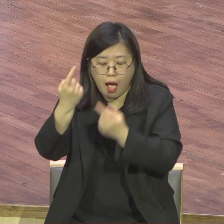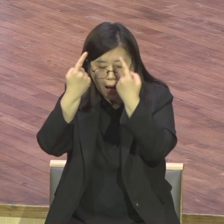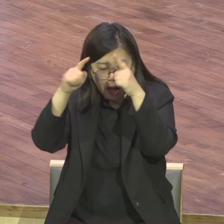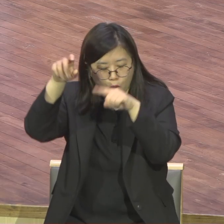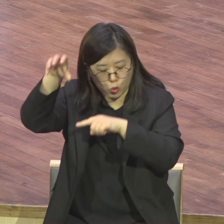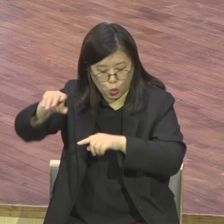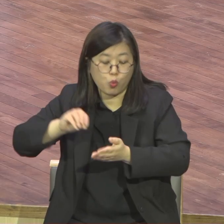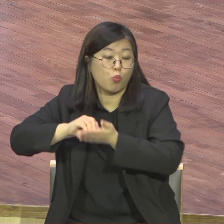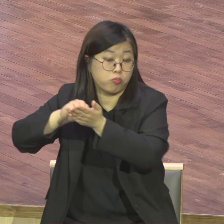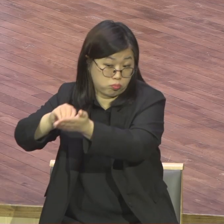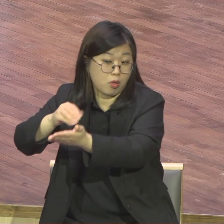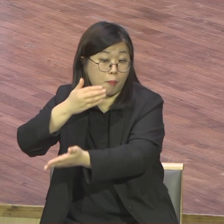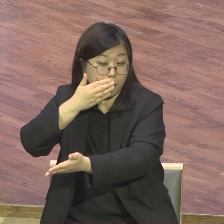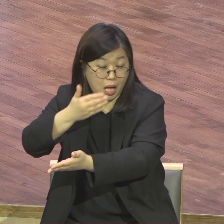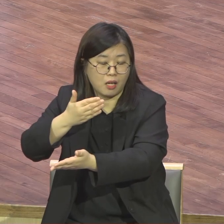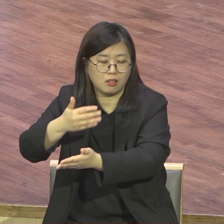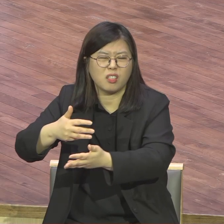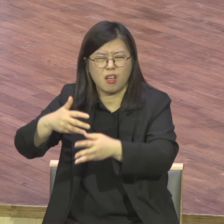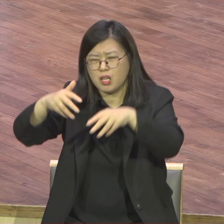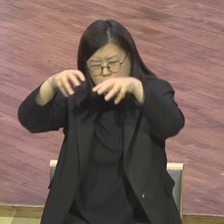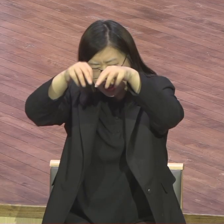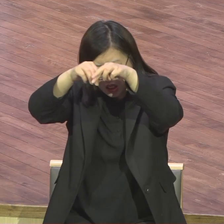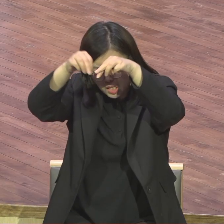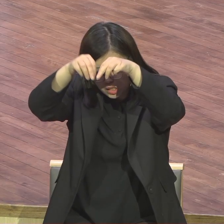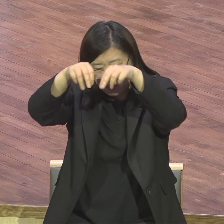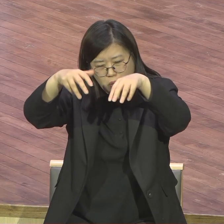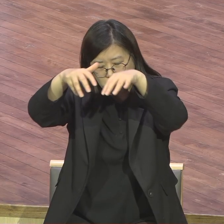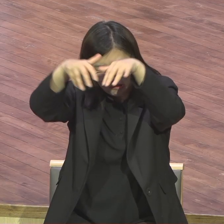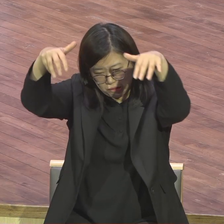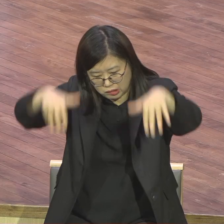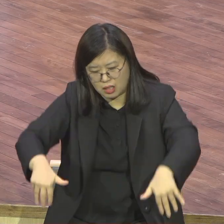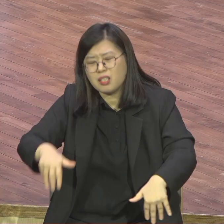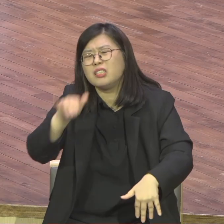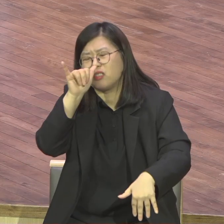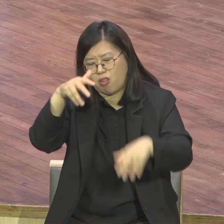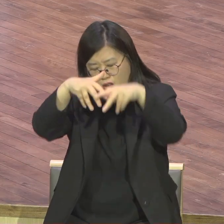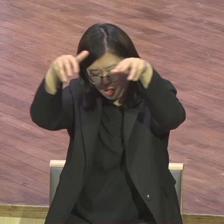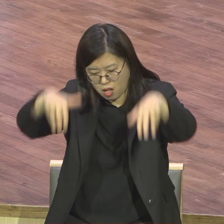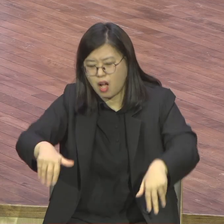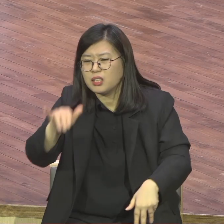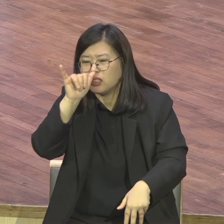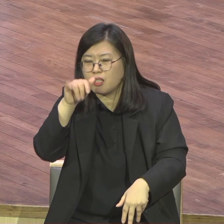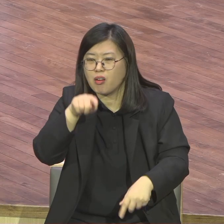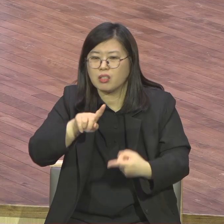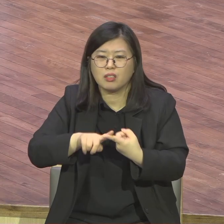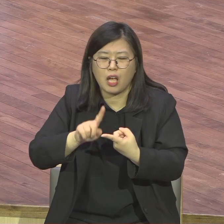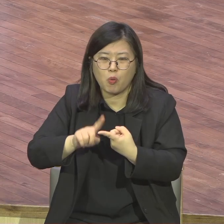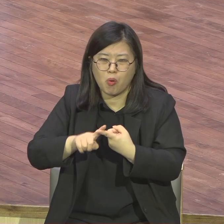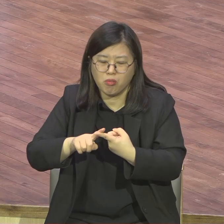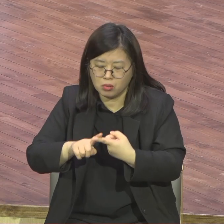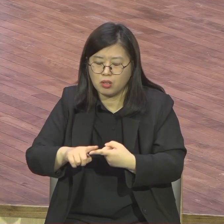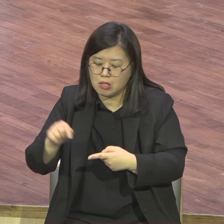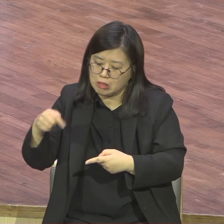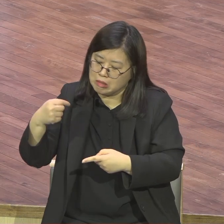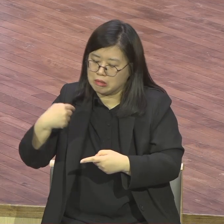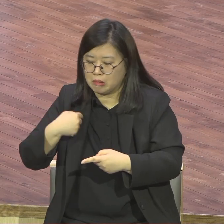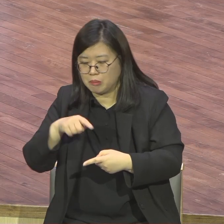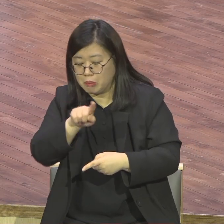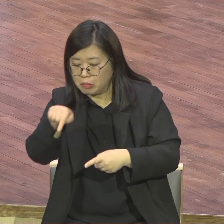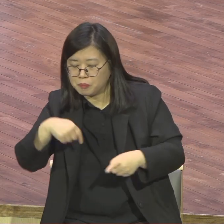훈련시켜가지고 직업을 만들어줘서 그렇게 할 수 있는 그런 세 가지가 돌아가고 있어요 지금